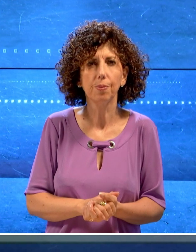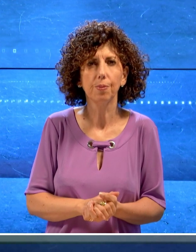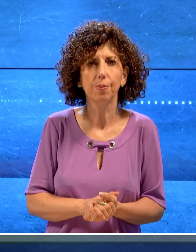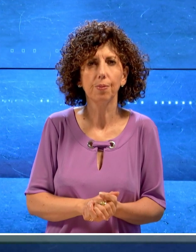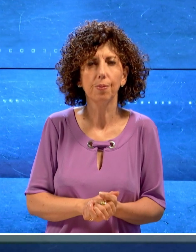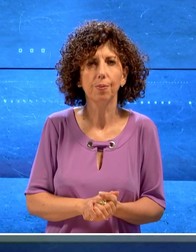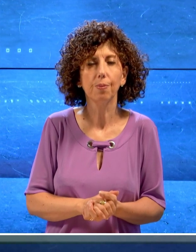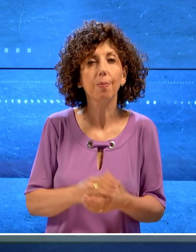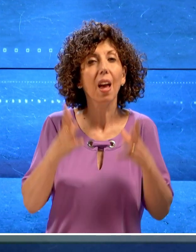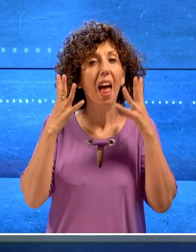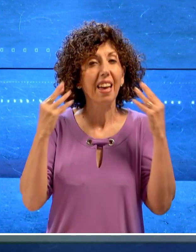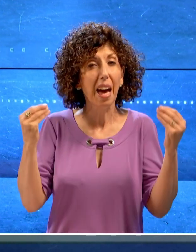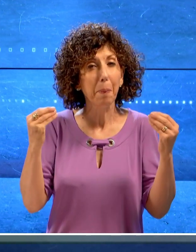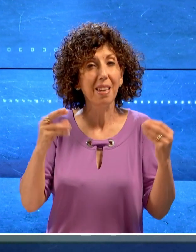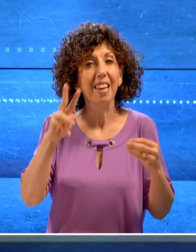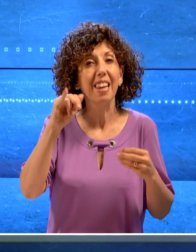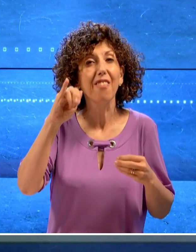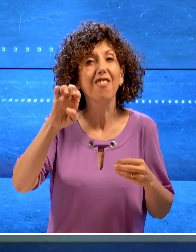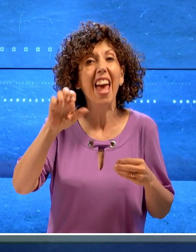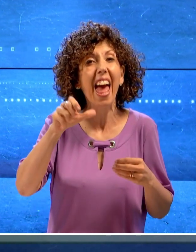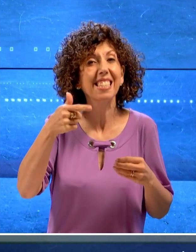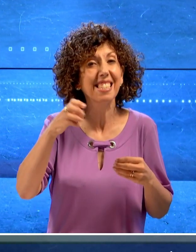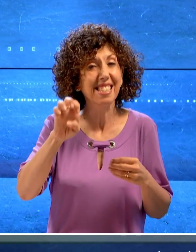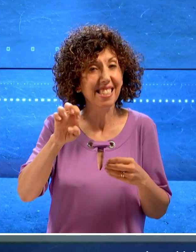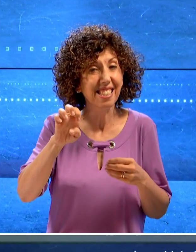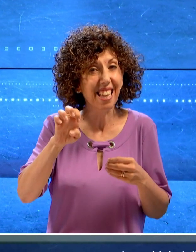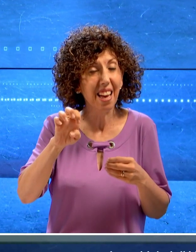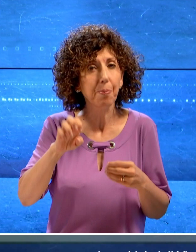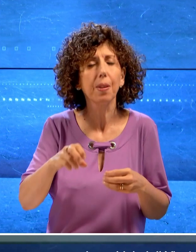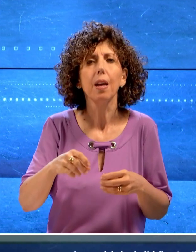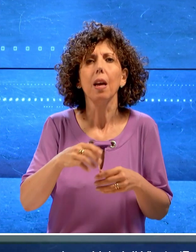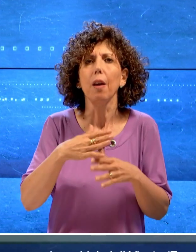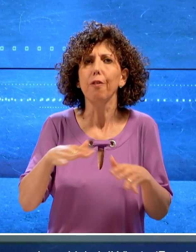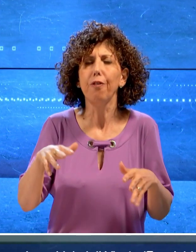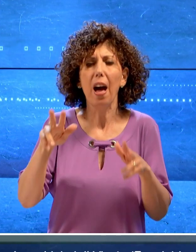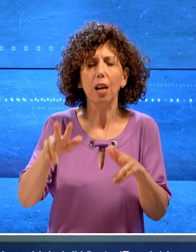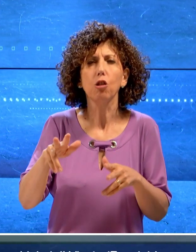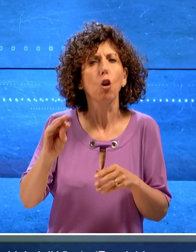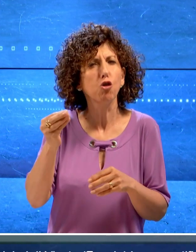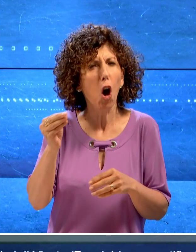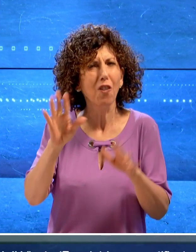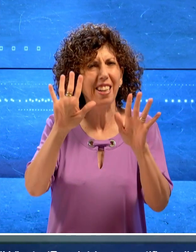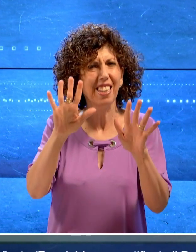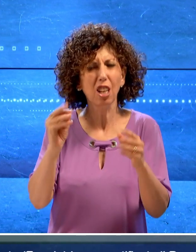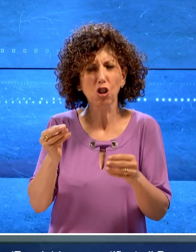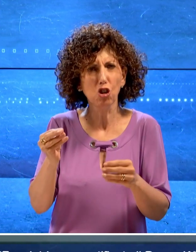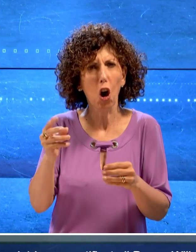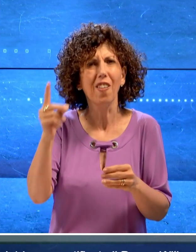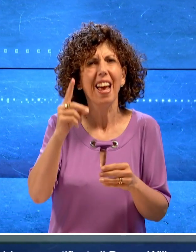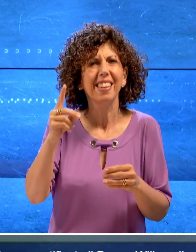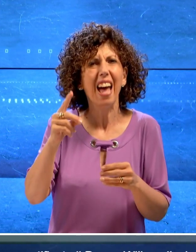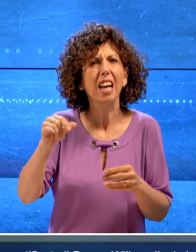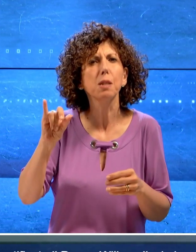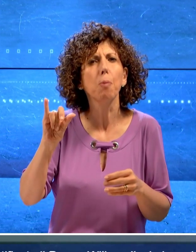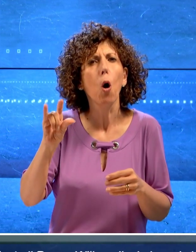i carabinieri di Vieste hanno notificato il DASP Willy a 10 giovani che la sera del 22